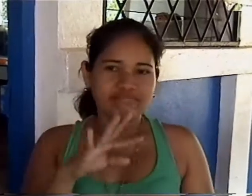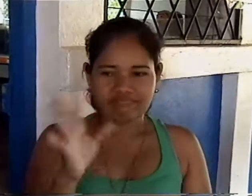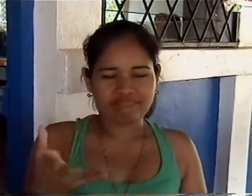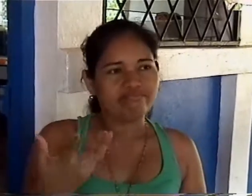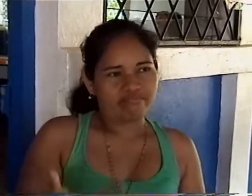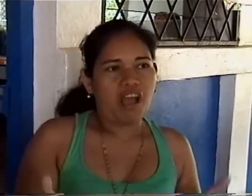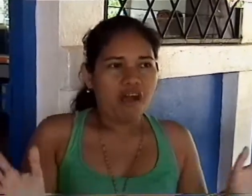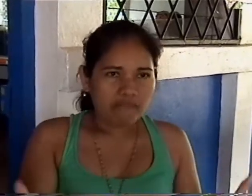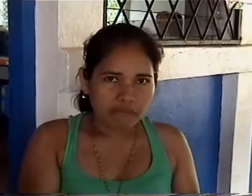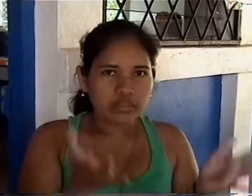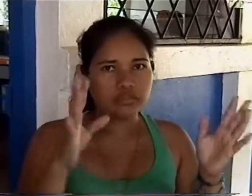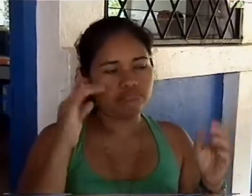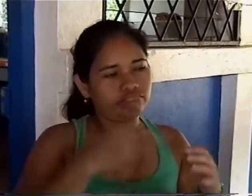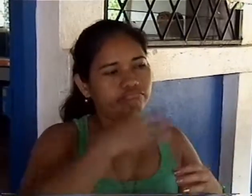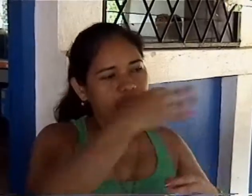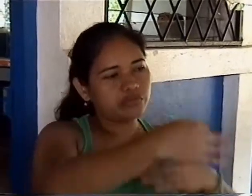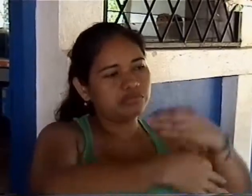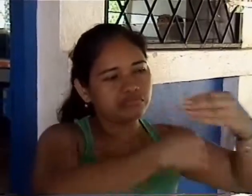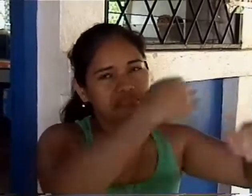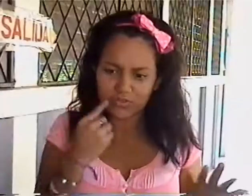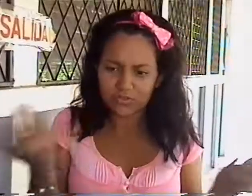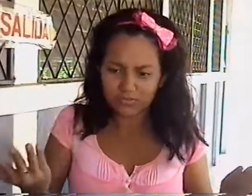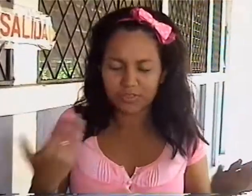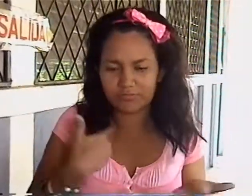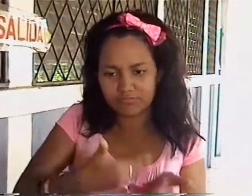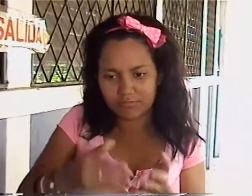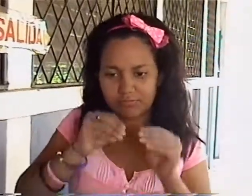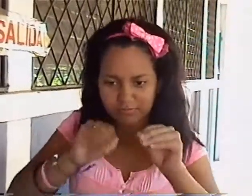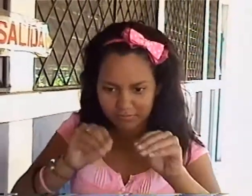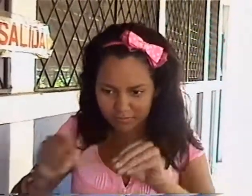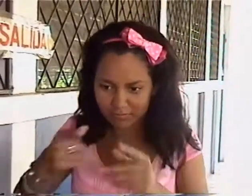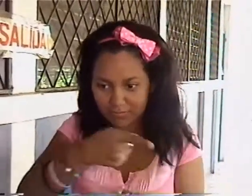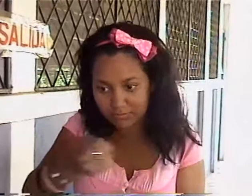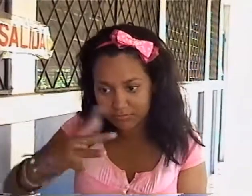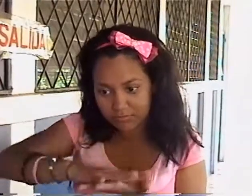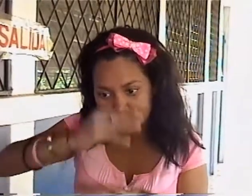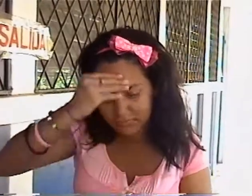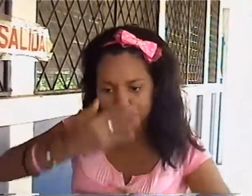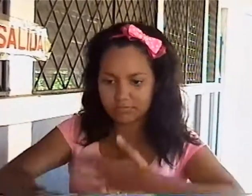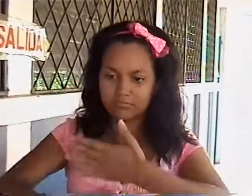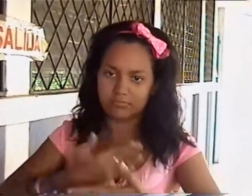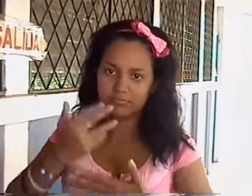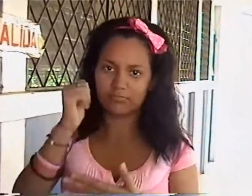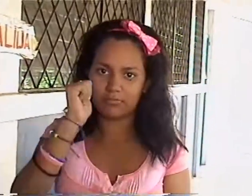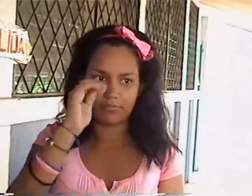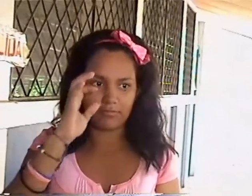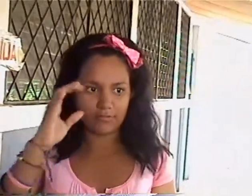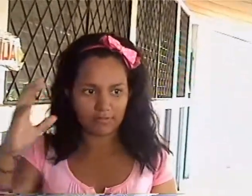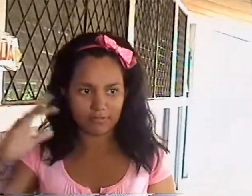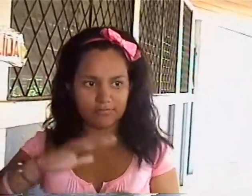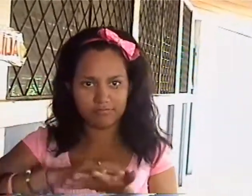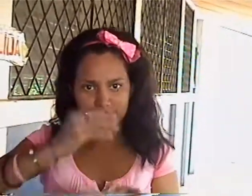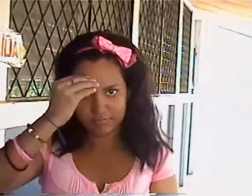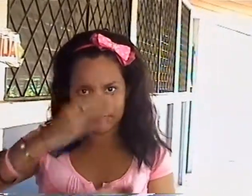pueden, sin importar que son sordos. Para mí era difícil, ¿verdad?, siendo sordo e integrarme a una escuela regular.